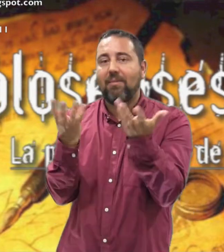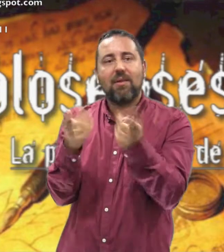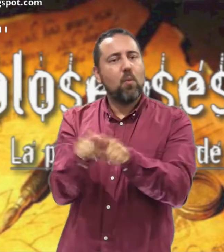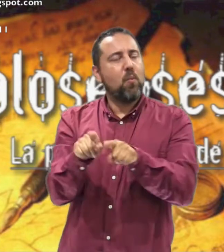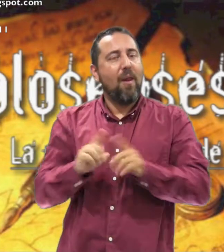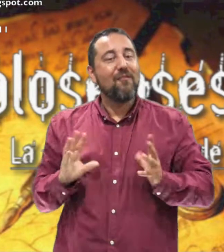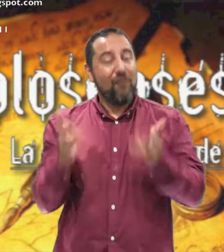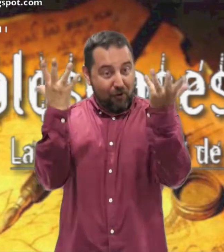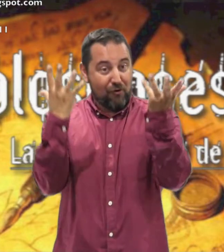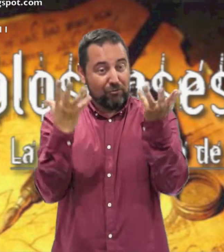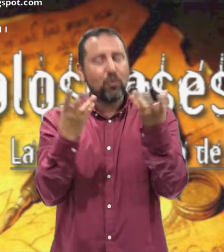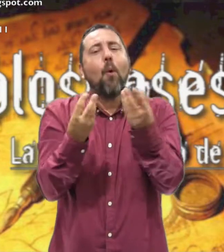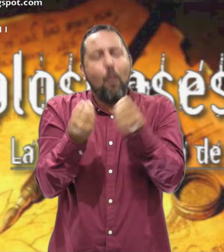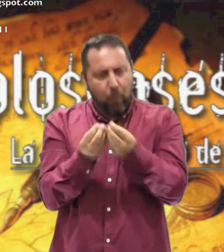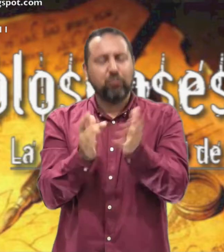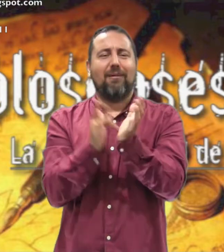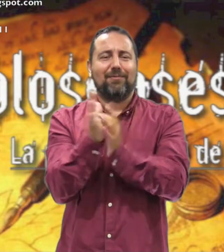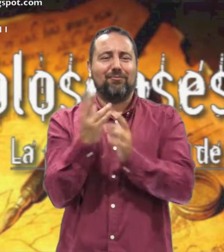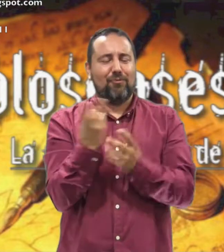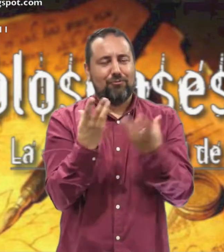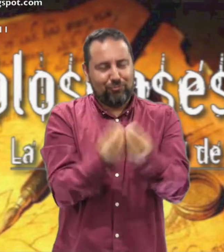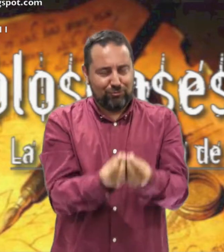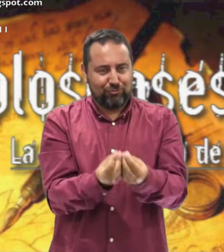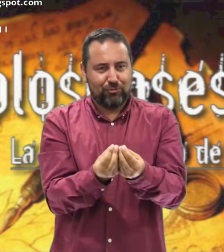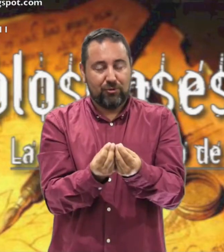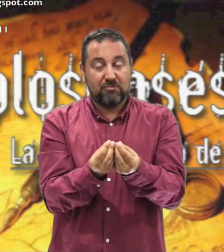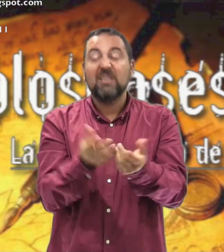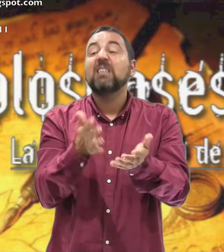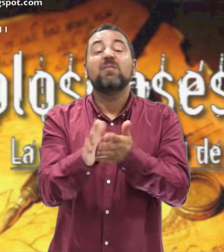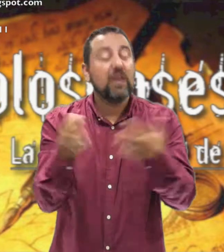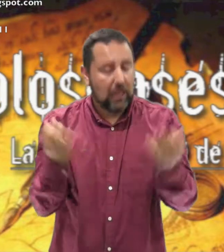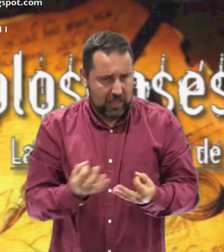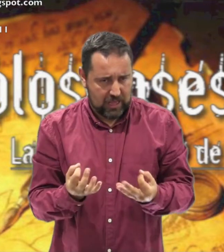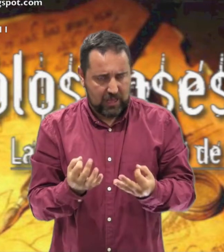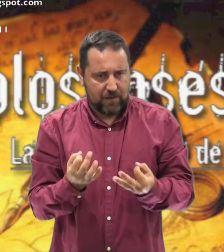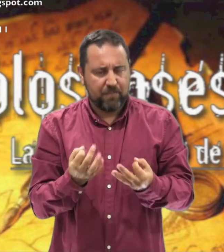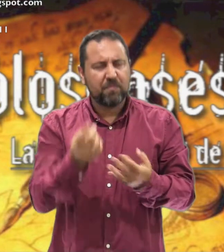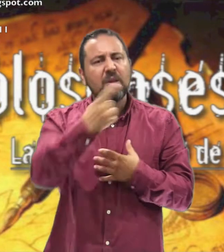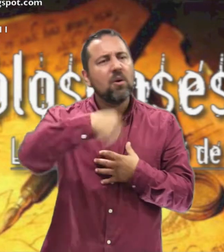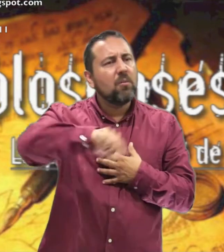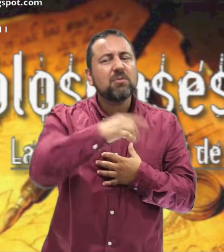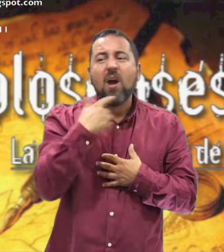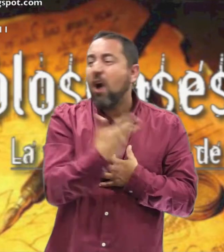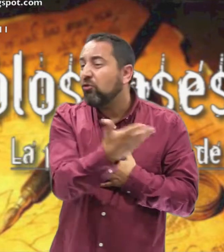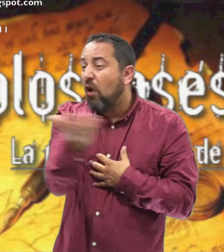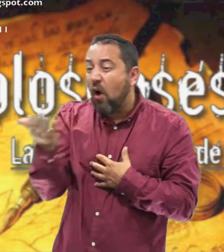Entonces también vosotros Apareceréis gloriosos Juntamente con Él En